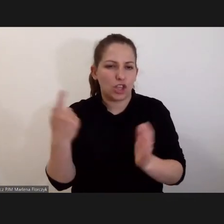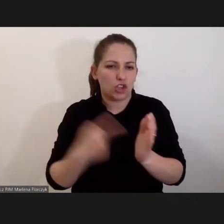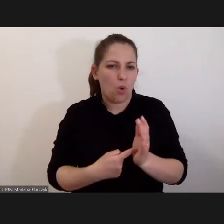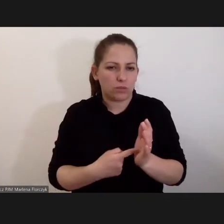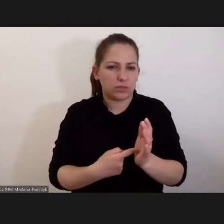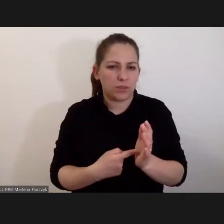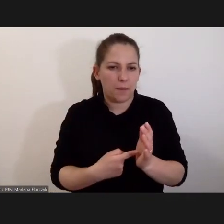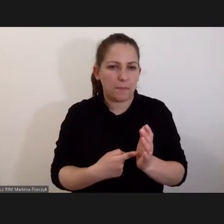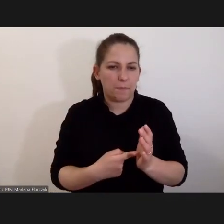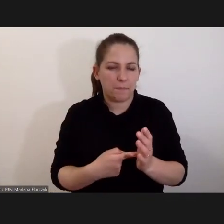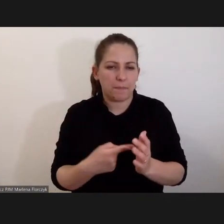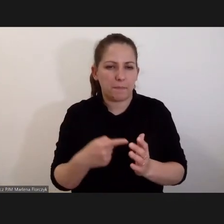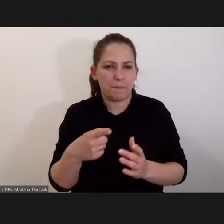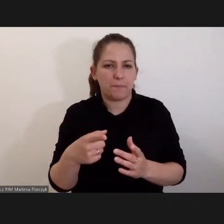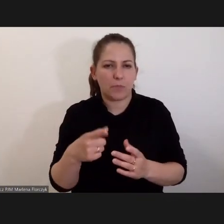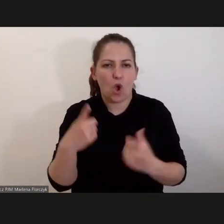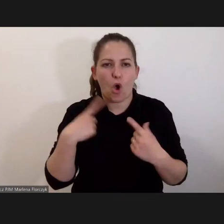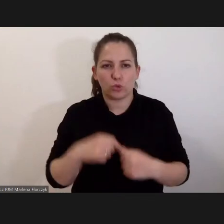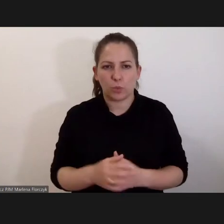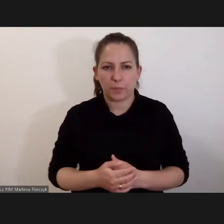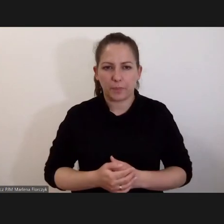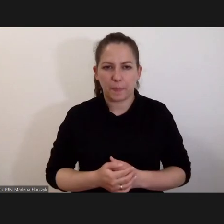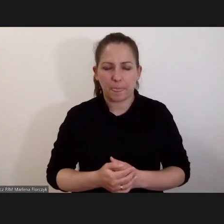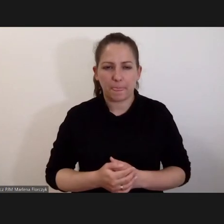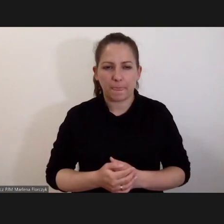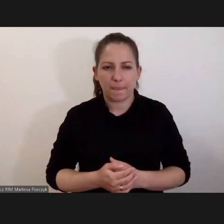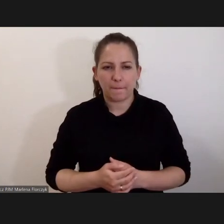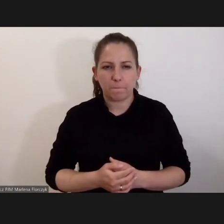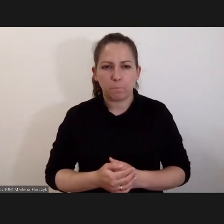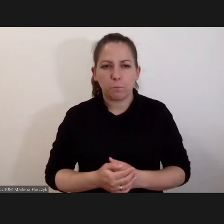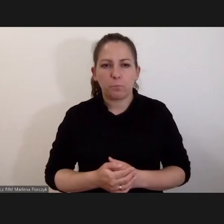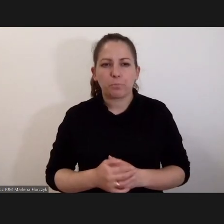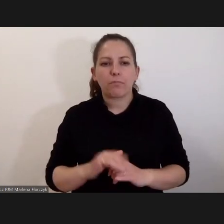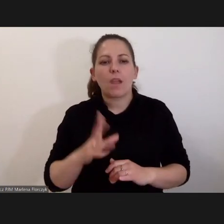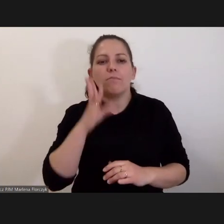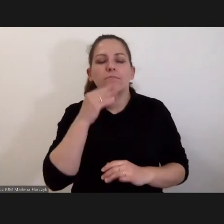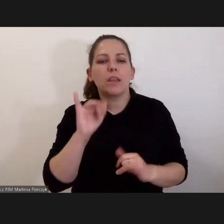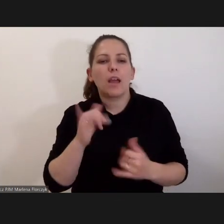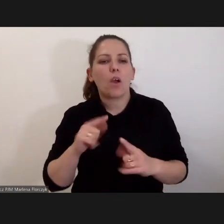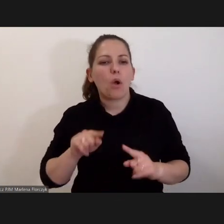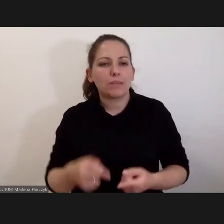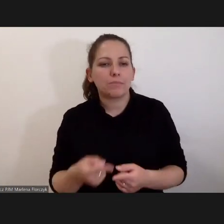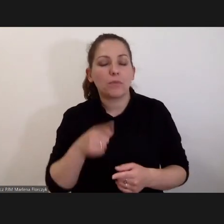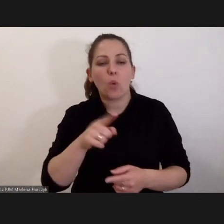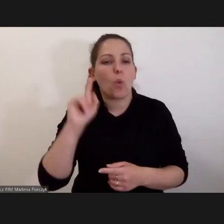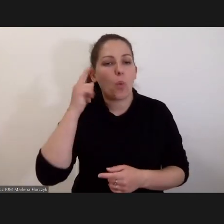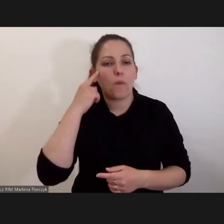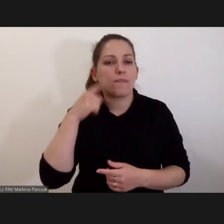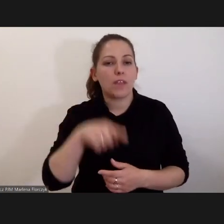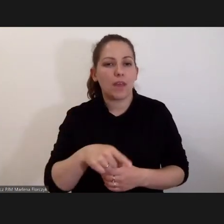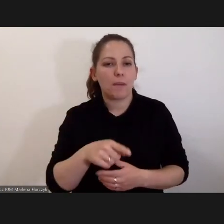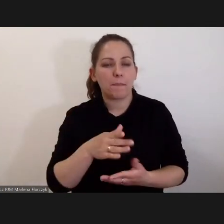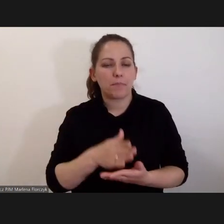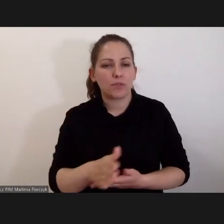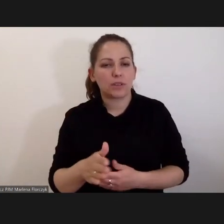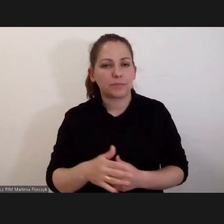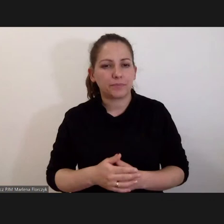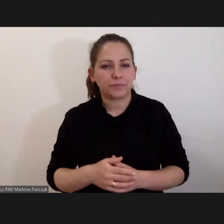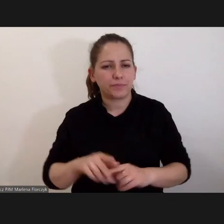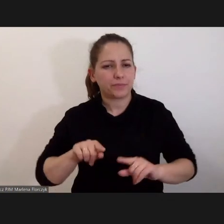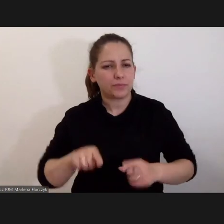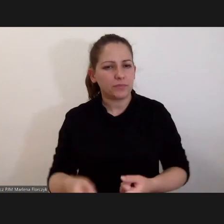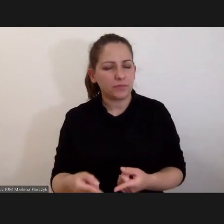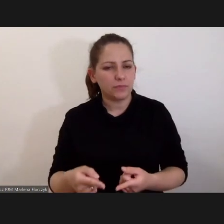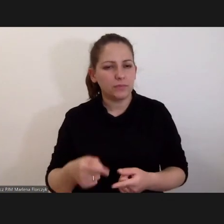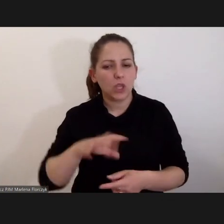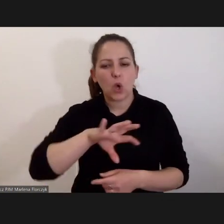kilkuset tysiącom osób. W związku z tym jest kwestia, jak to organizujemy. Organizujemy to przede wszystkim poprzez organizowanie